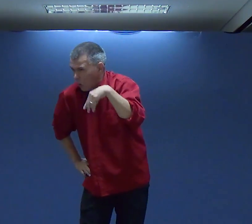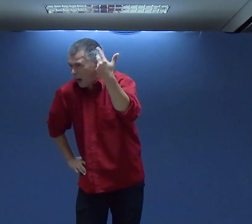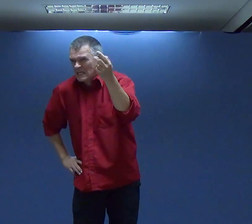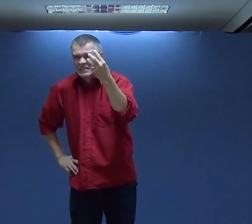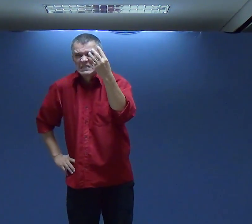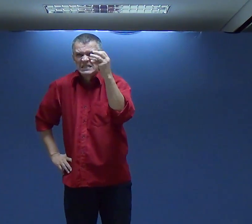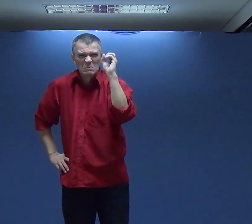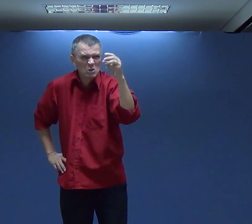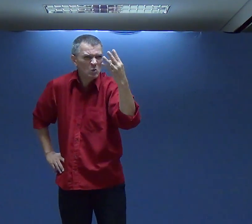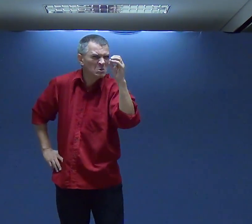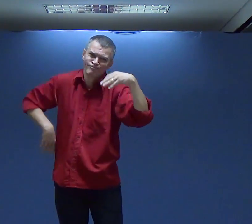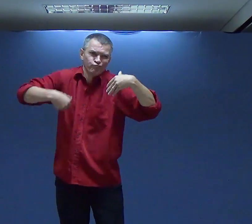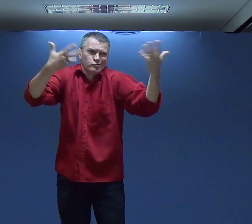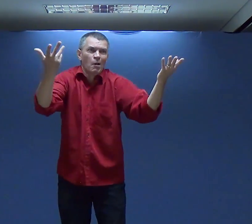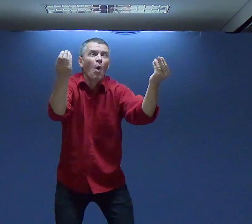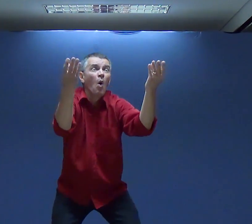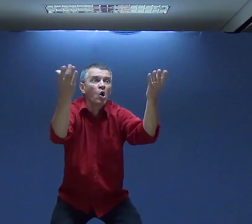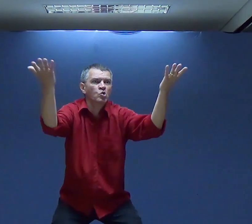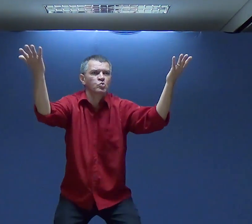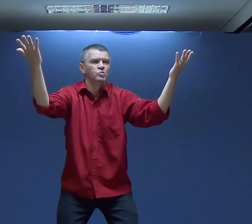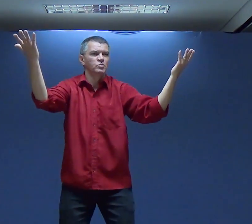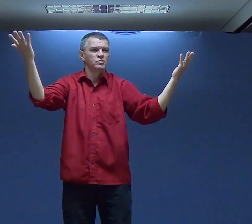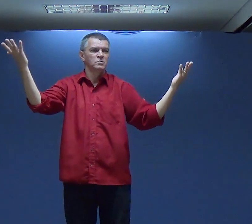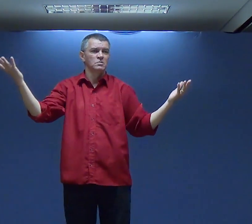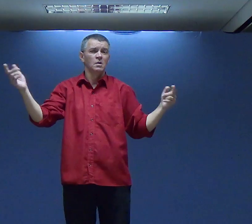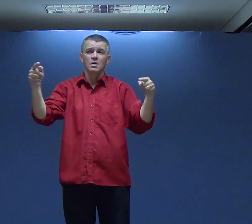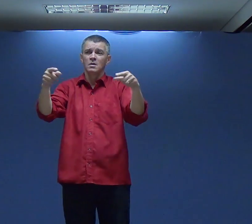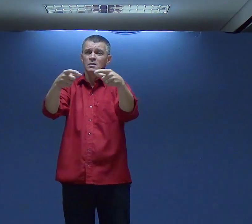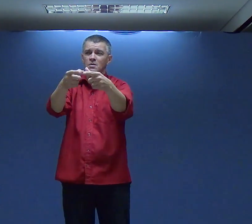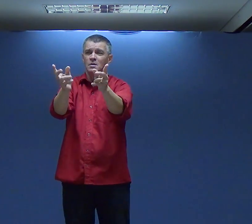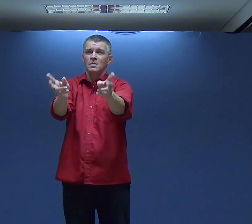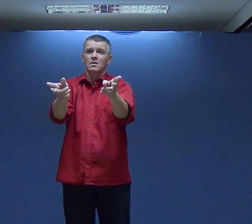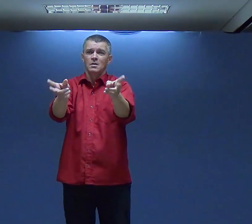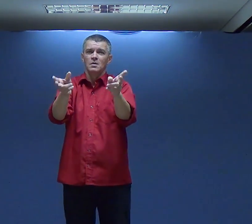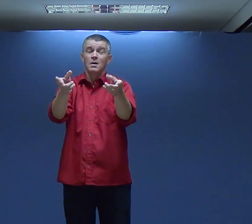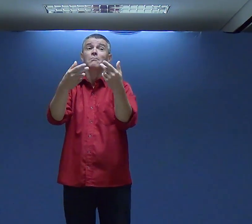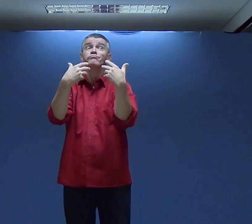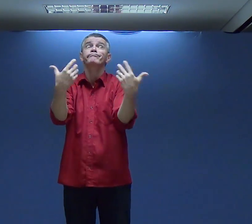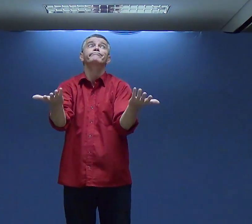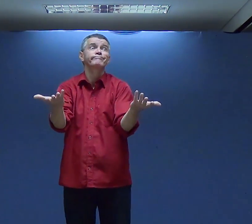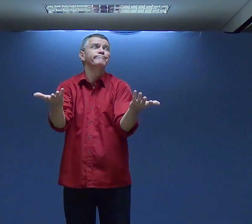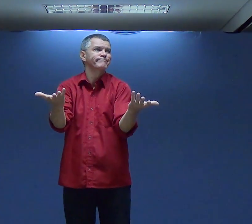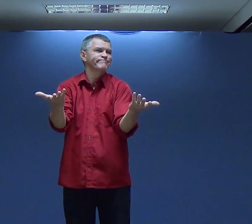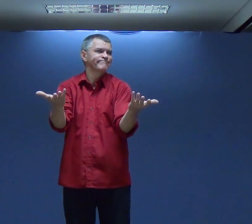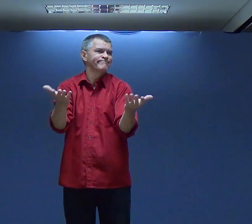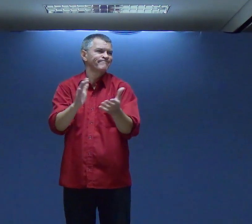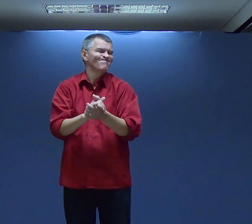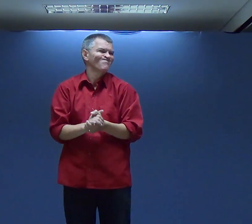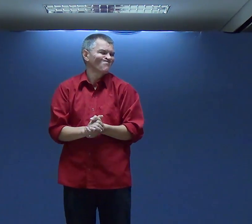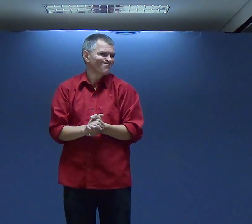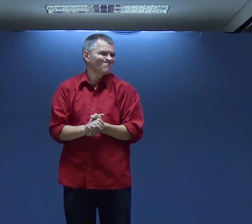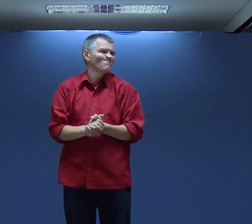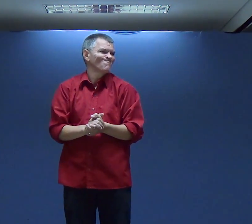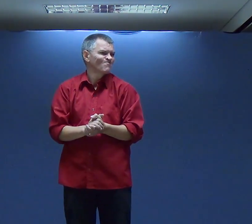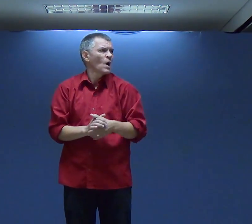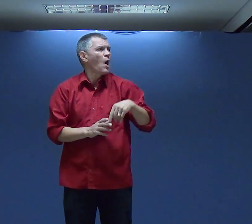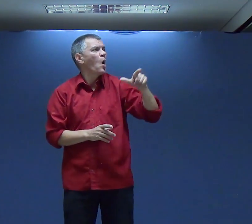Eu acho Que o que Quantos mil Suros Nós temos Mas aqui Na igreja Temos o mesmo